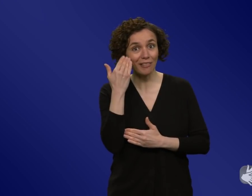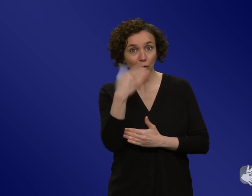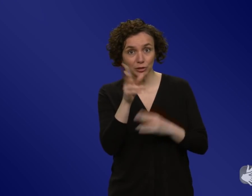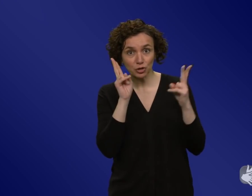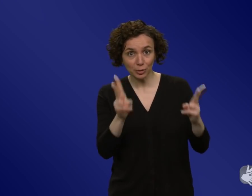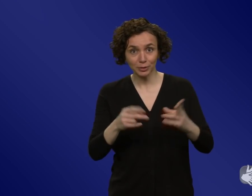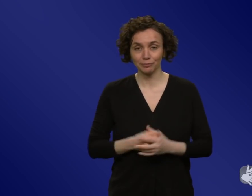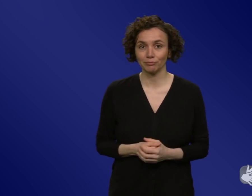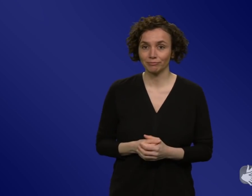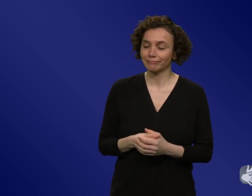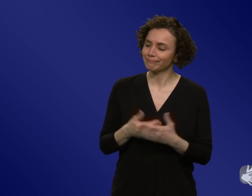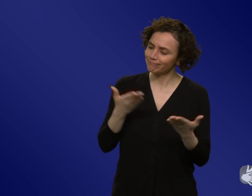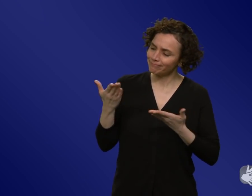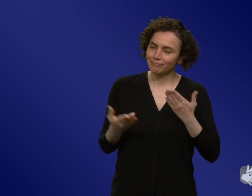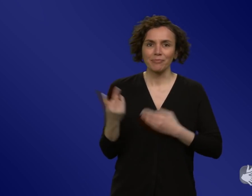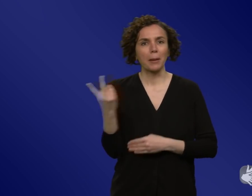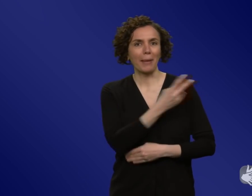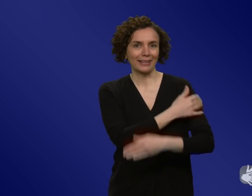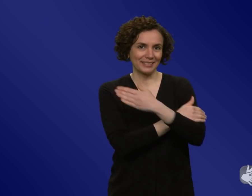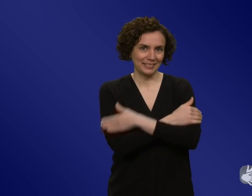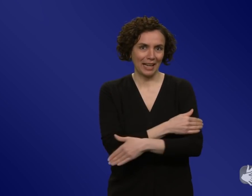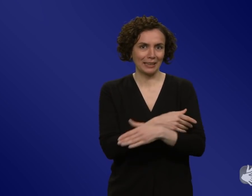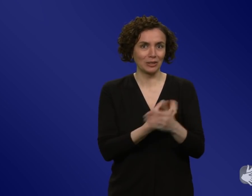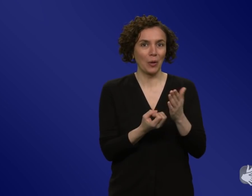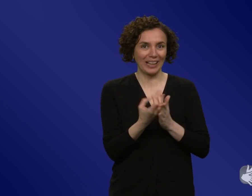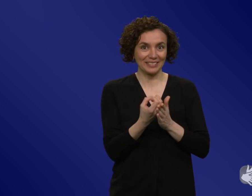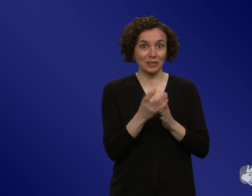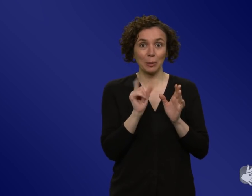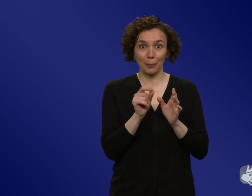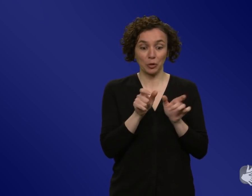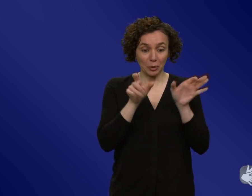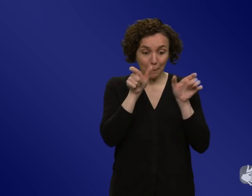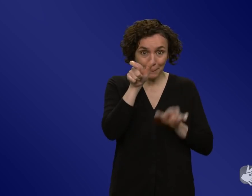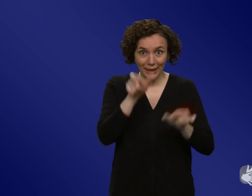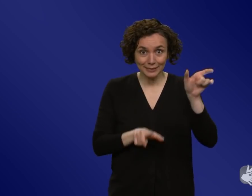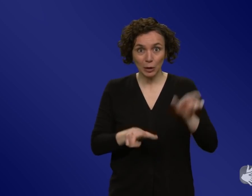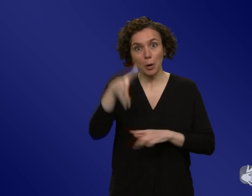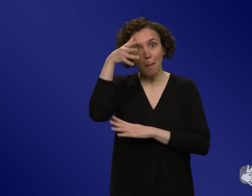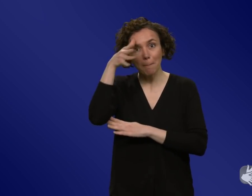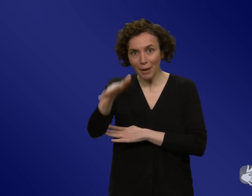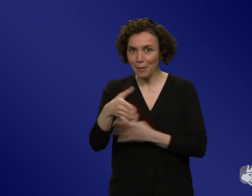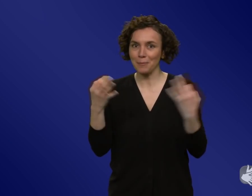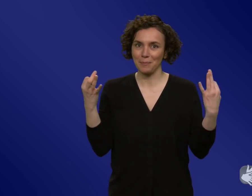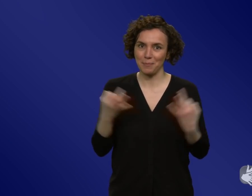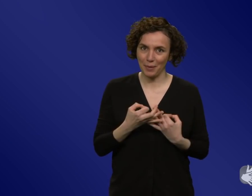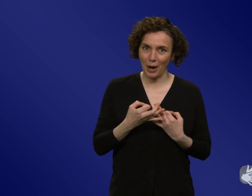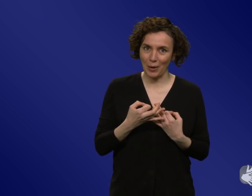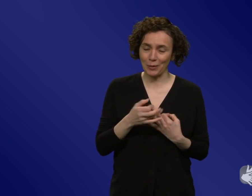Ja und nein, also Ressourcen im Sinne von sehr guten Leuten natürlich und das ist in der Tat nicht so trivial. Es gibt einfach zu wenig Nachwuchs, der in diese Richtung